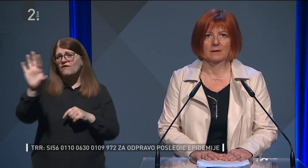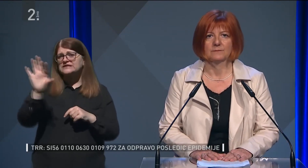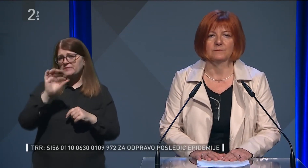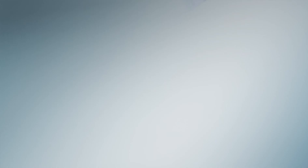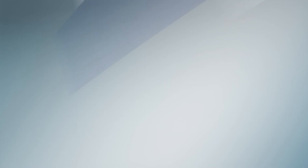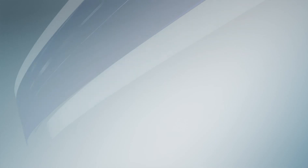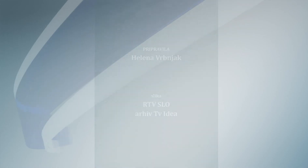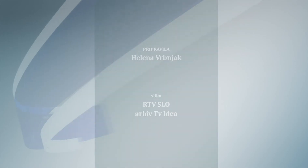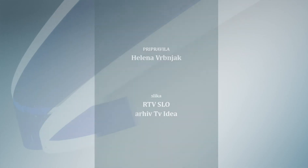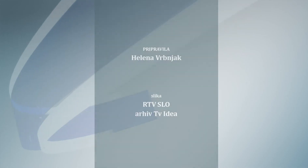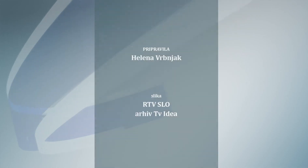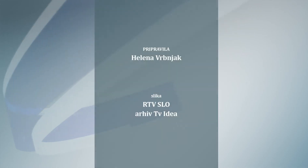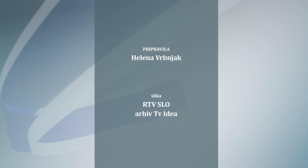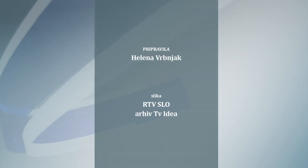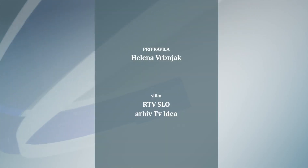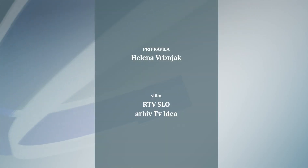zdravnika.